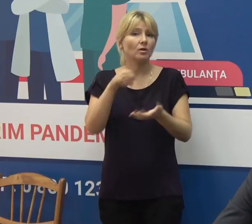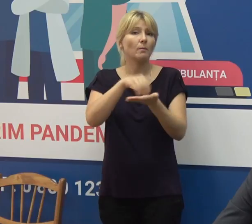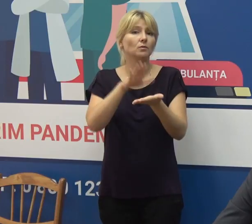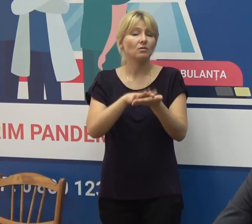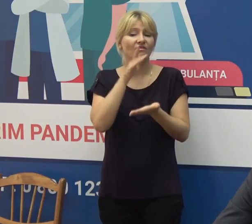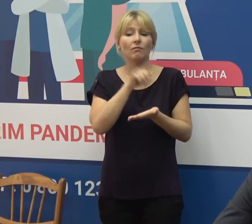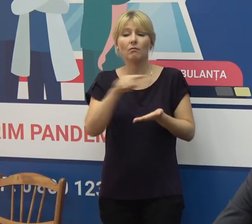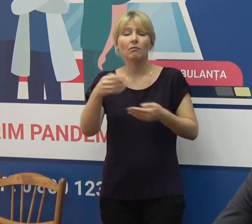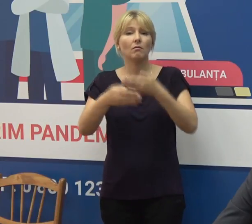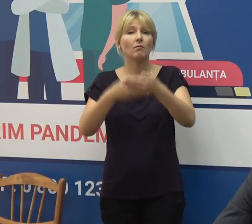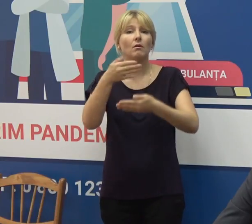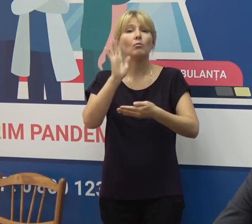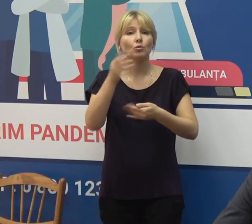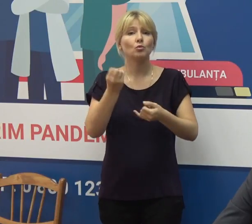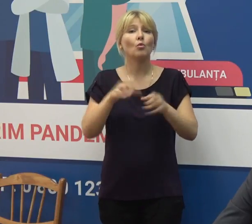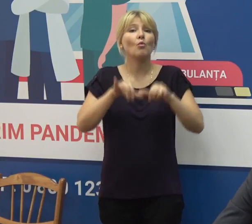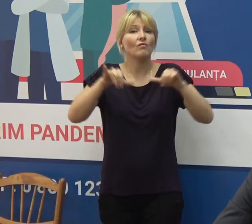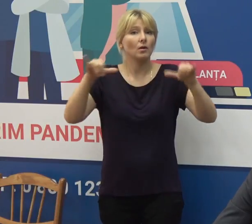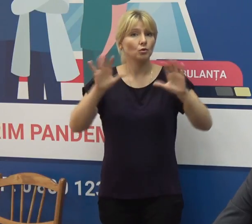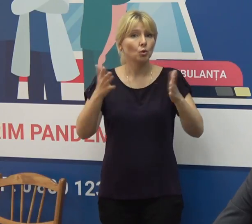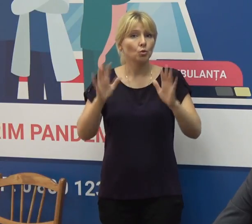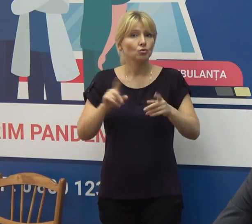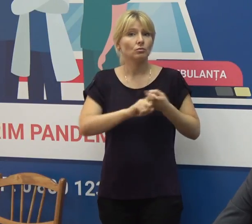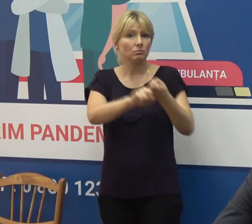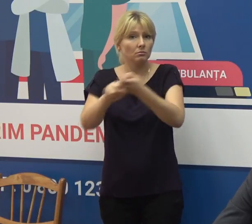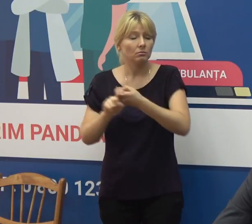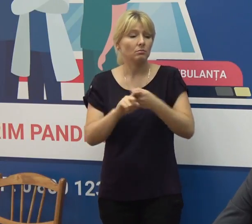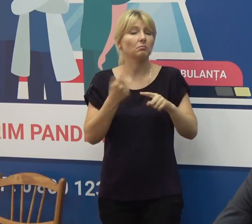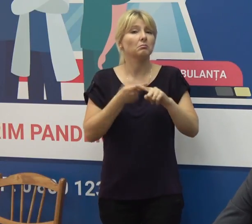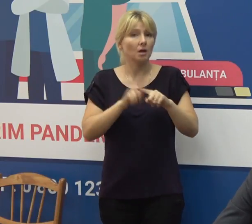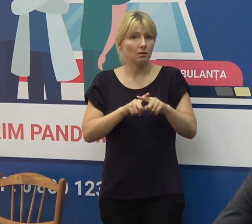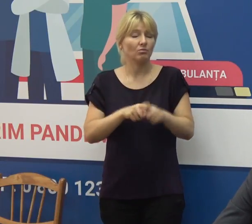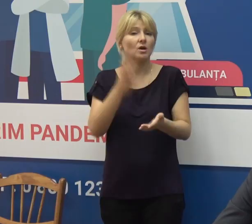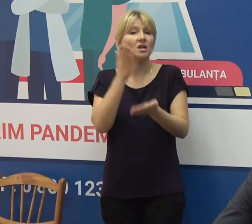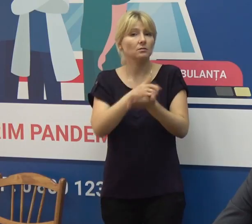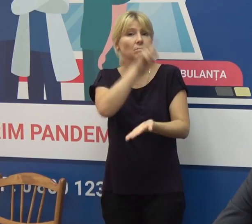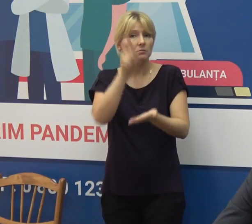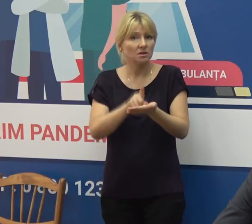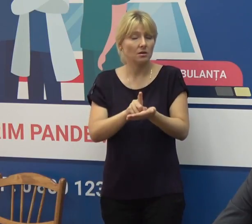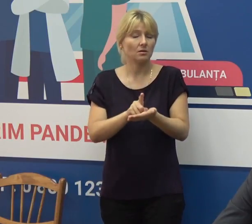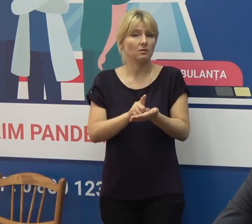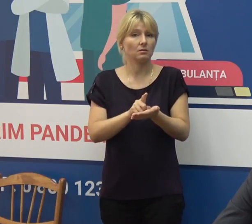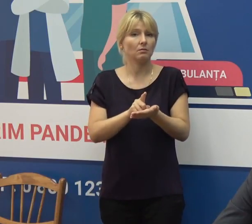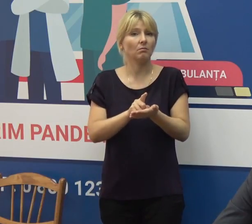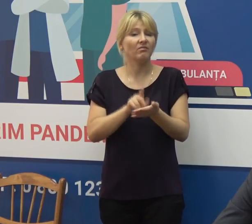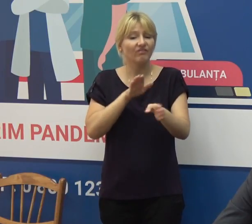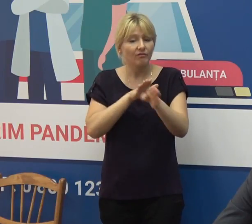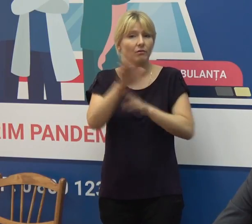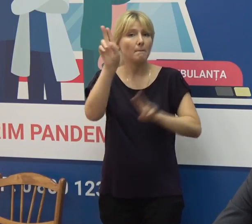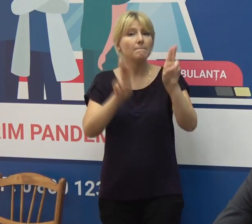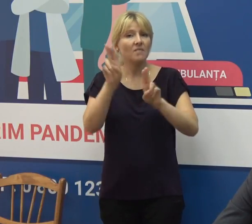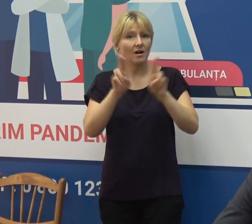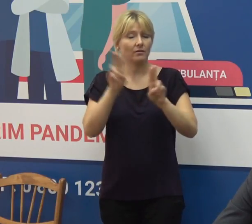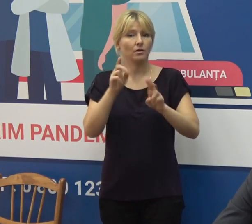în perioada următoare o creștere a numărului de cazuri. De aceea și sunt necesare acele măsuri sporite de